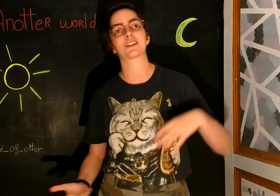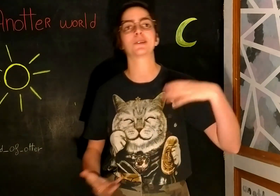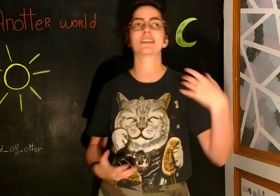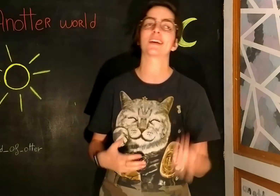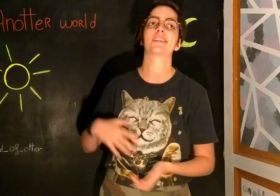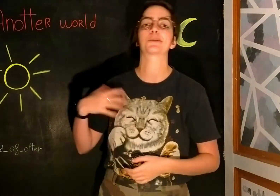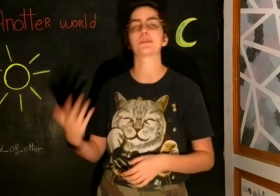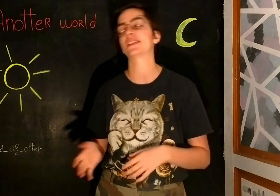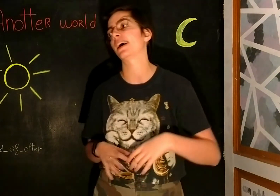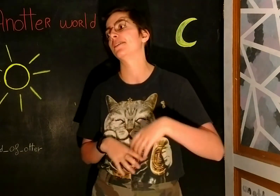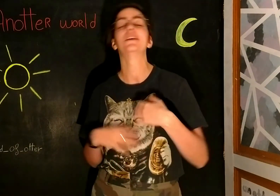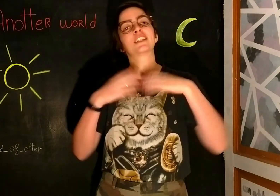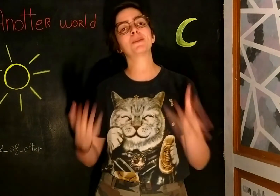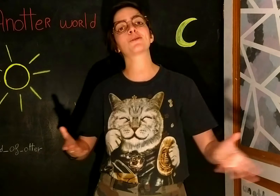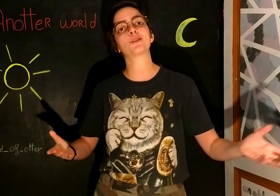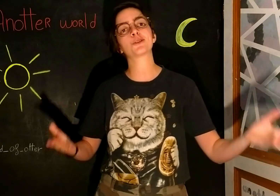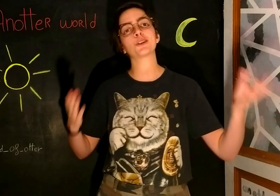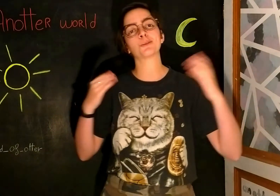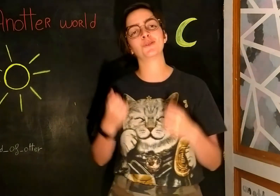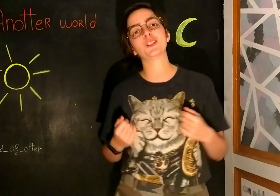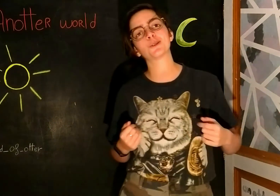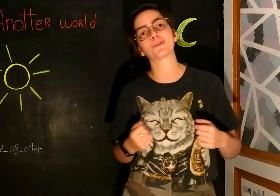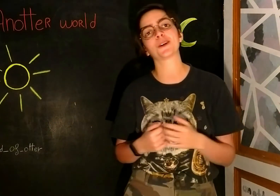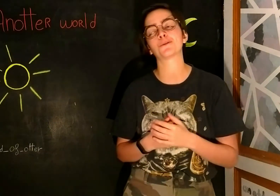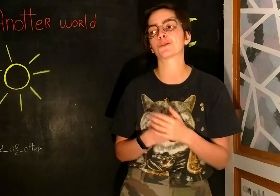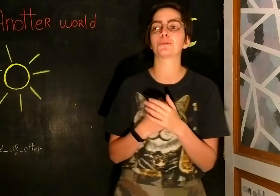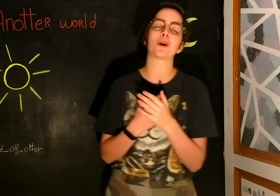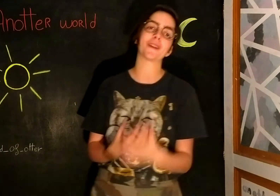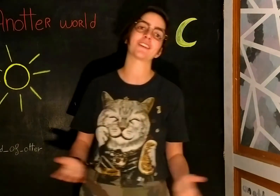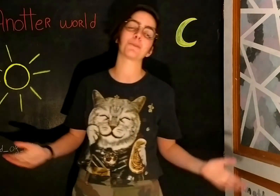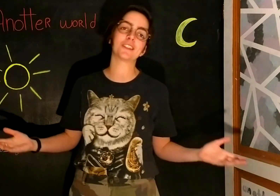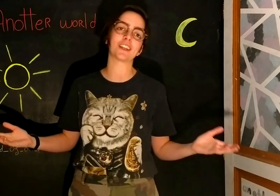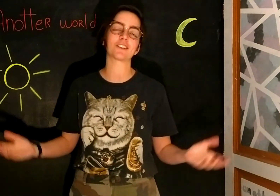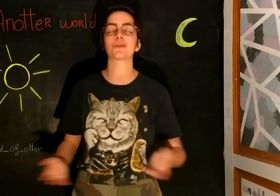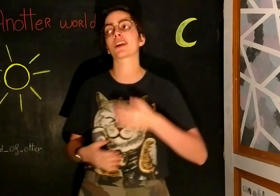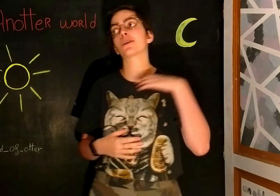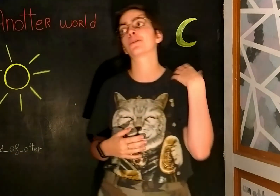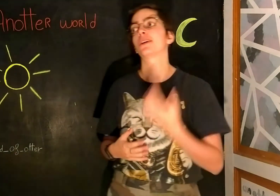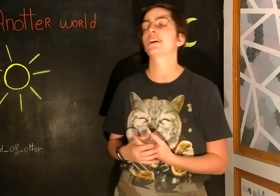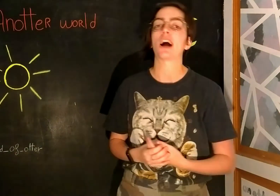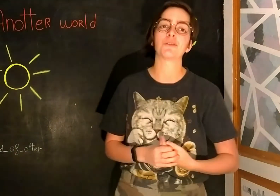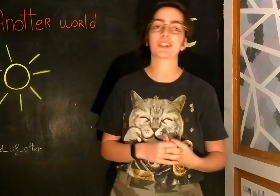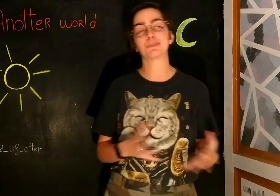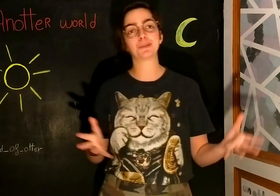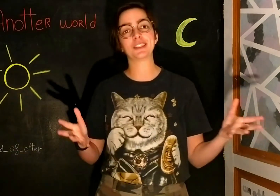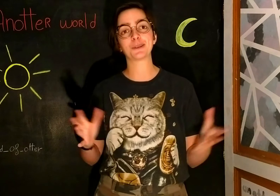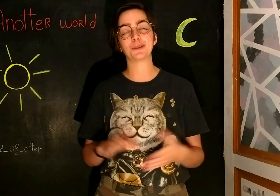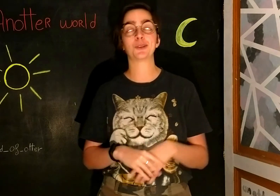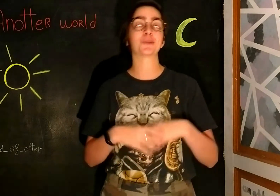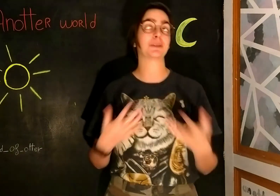quelques dessins, des trucs comme ça. J'espère de grand cœur que mes vidéos te plairont, que tu pourras passer un petit instant de rire ou avoir des petites solutions ou